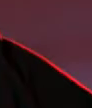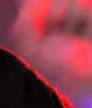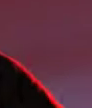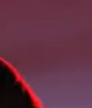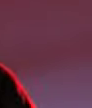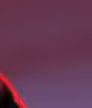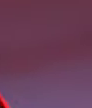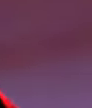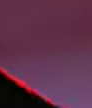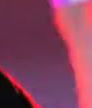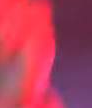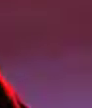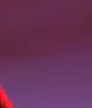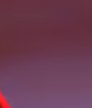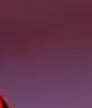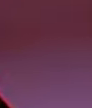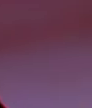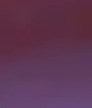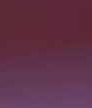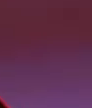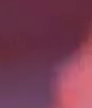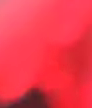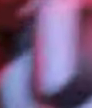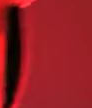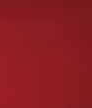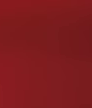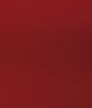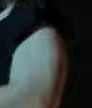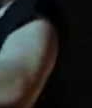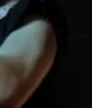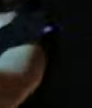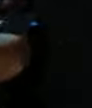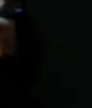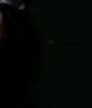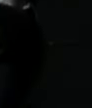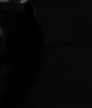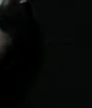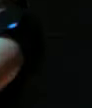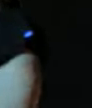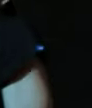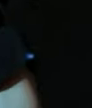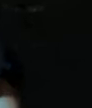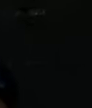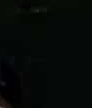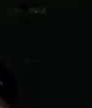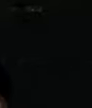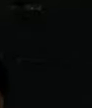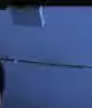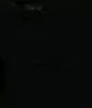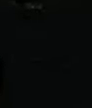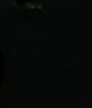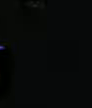Em um palco, Sign Mark dança e sinaliza ao lado de um homem, que canta ao microfone.